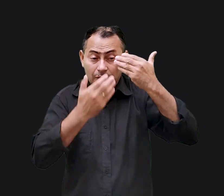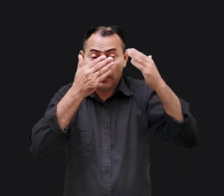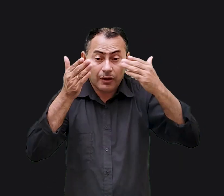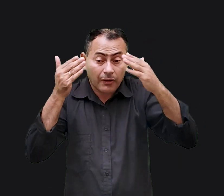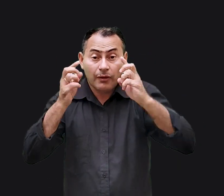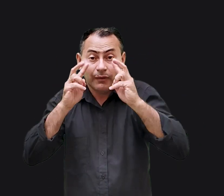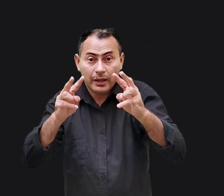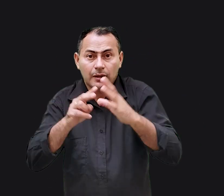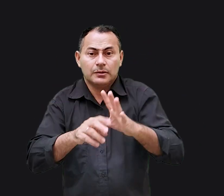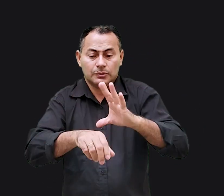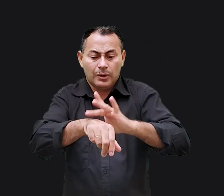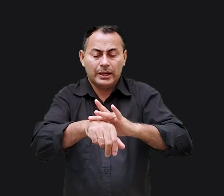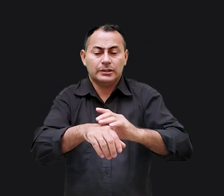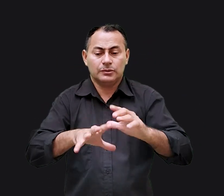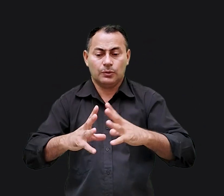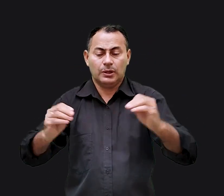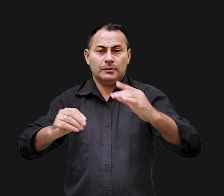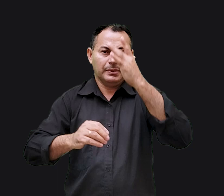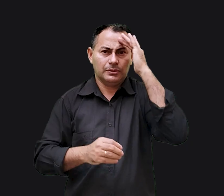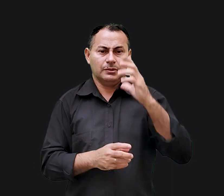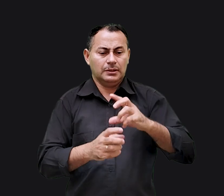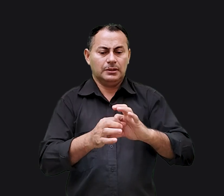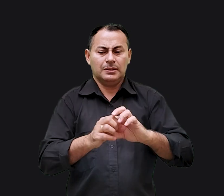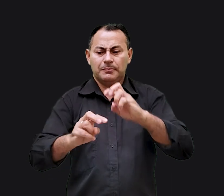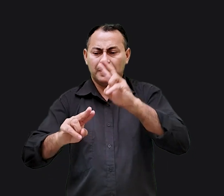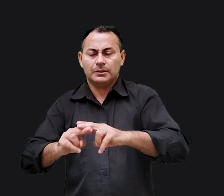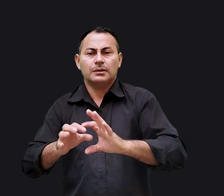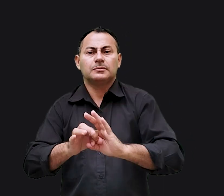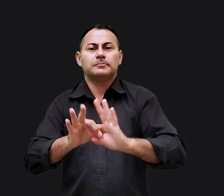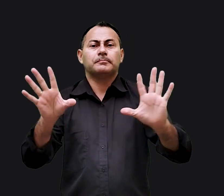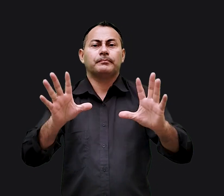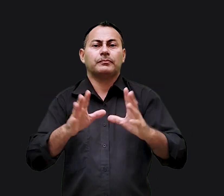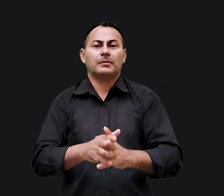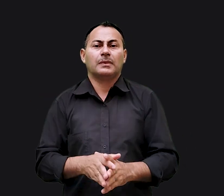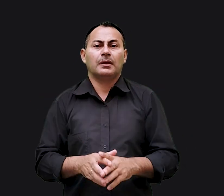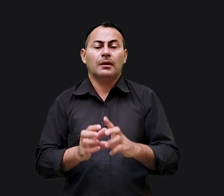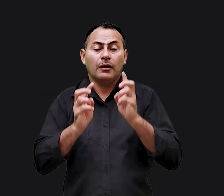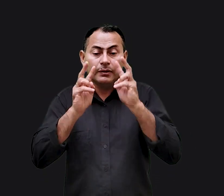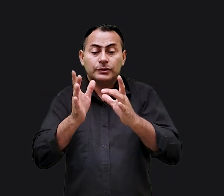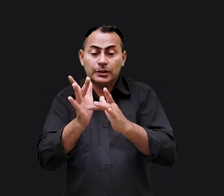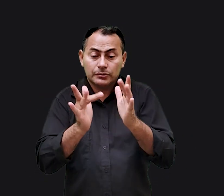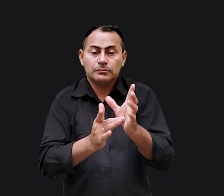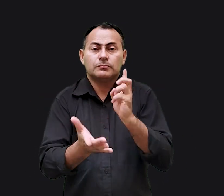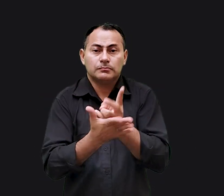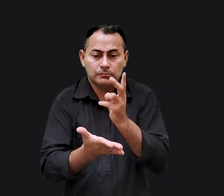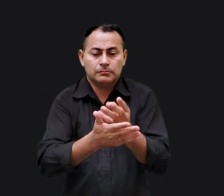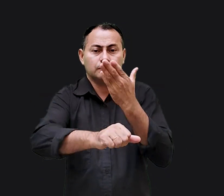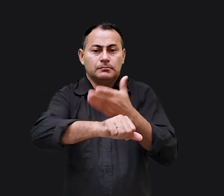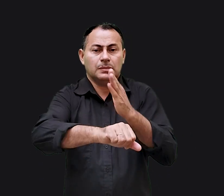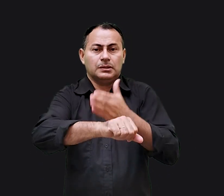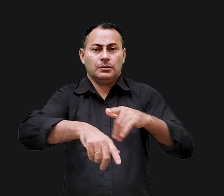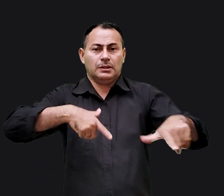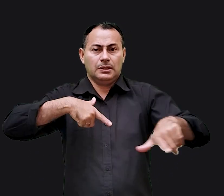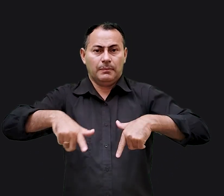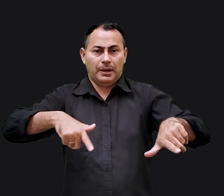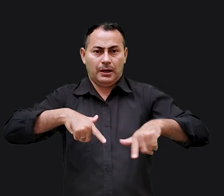cego enxergasse, os doentes e feridos fossem curados e os cativos fossem libertos. Ouvinte, Jesus continua a exercer o seu